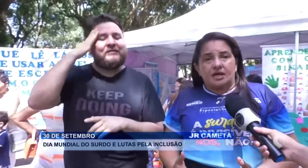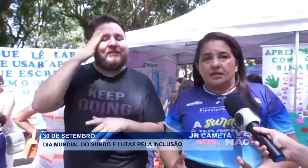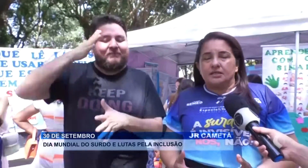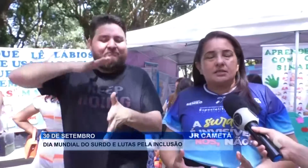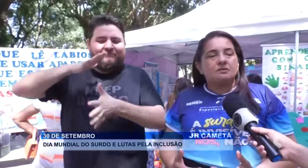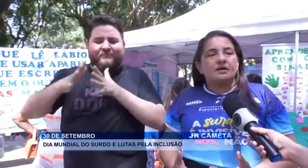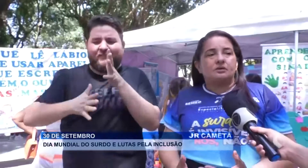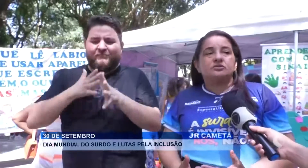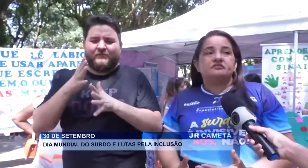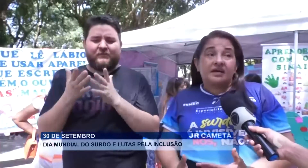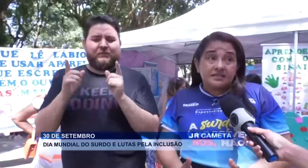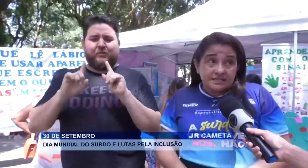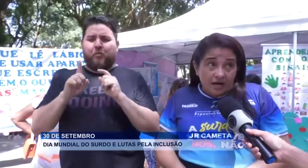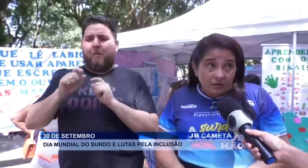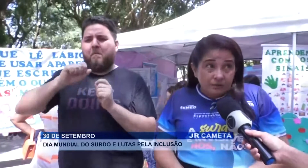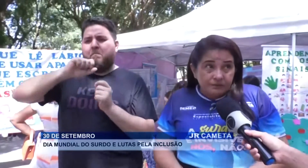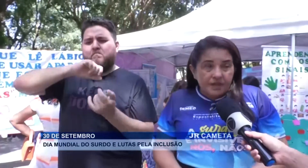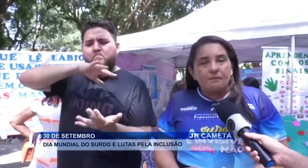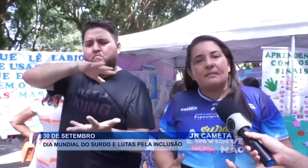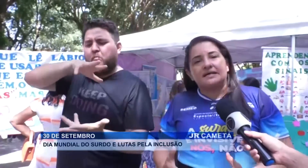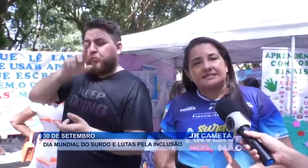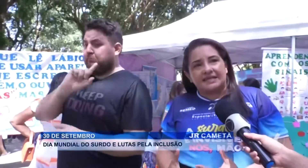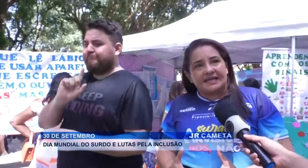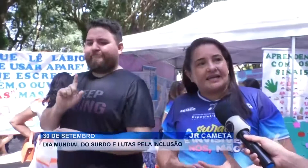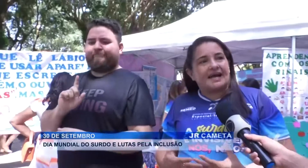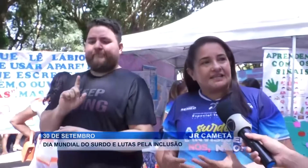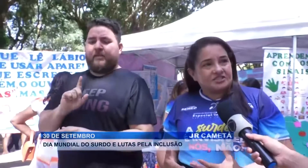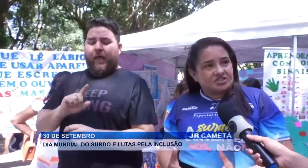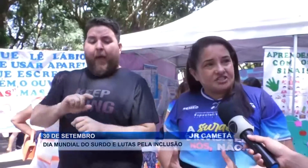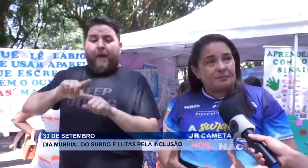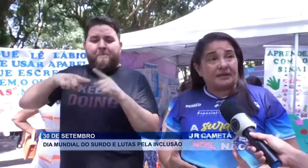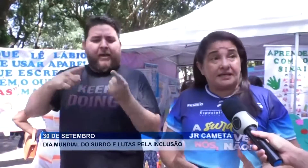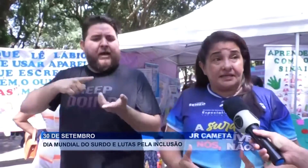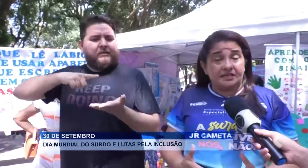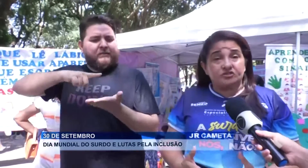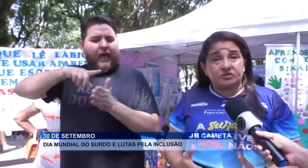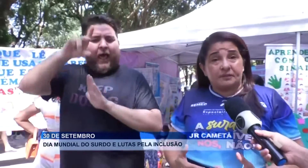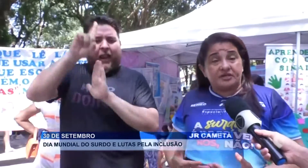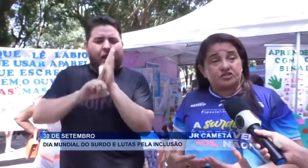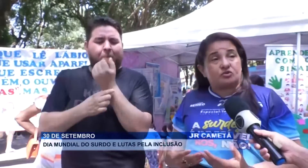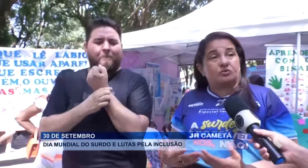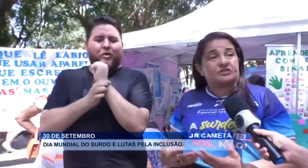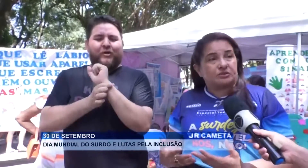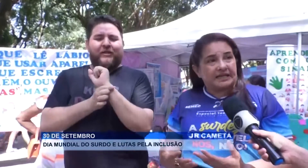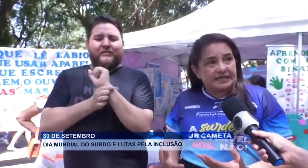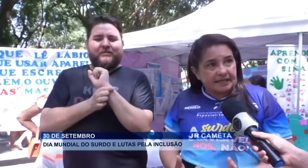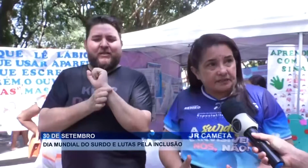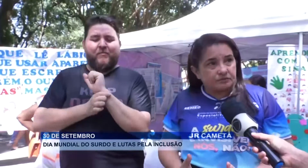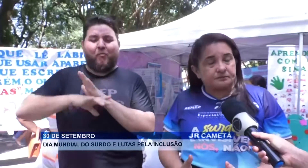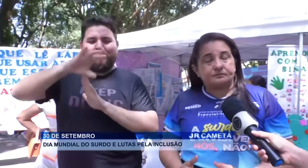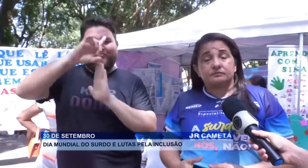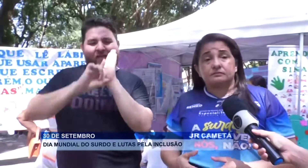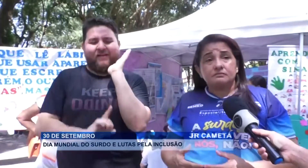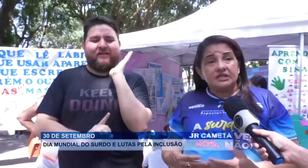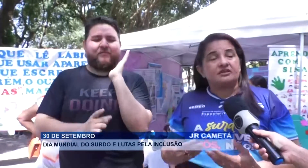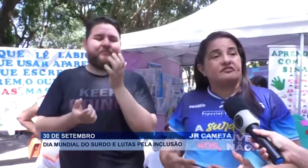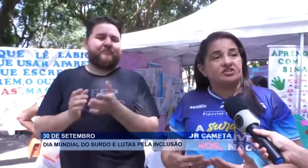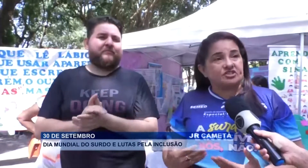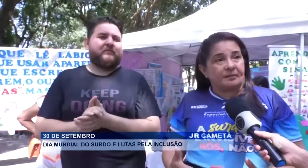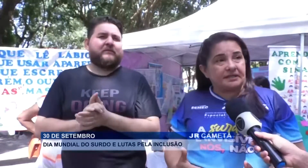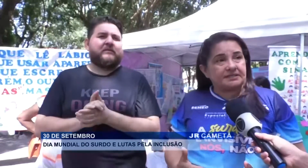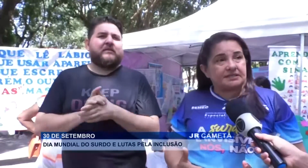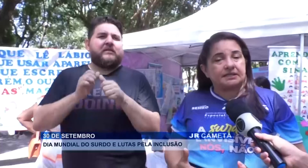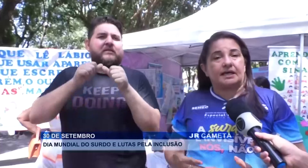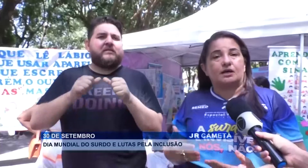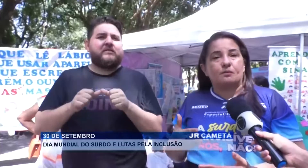Libras, ela não é universal, mas ela é garantida pela lei, juntamente com o seu decreto, que